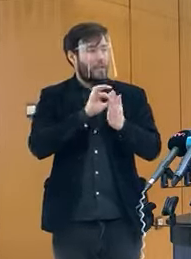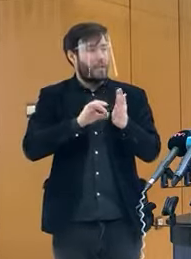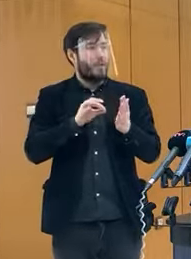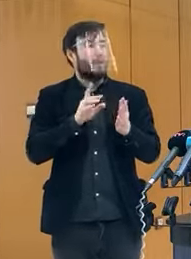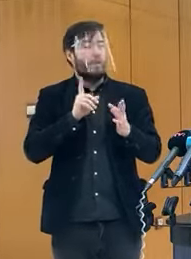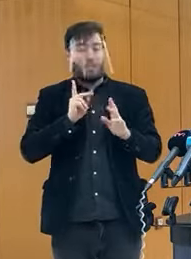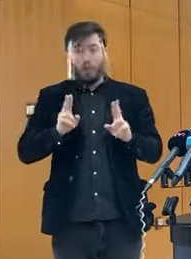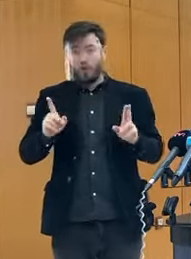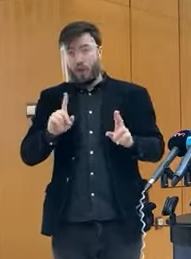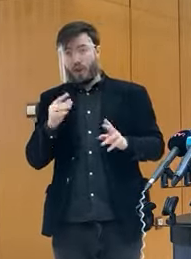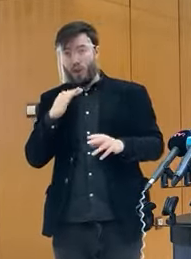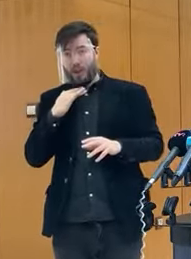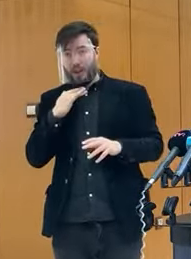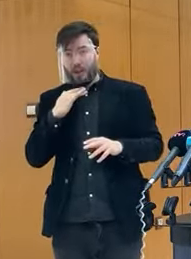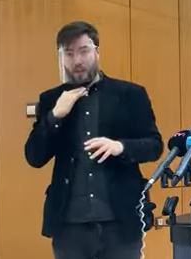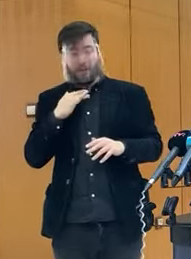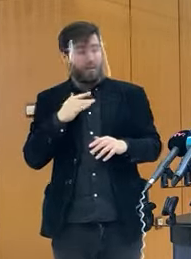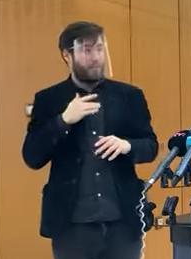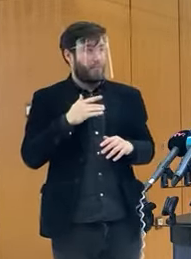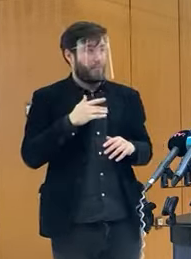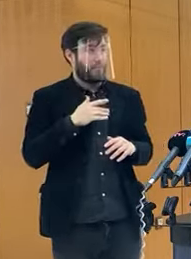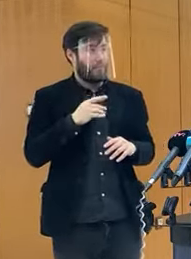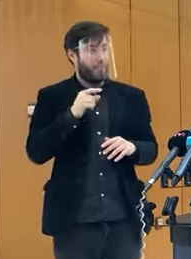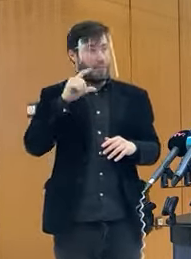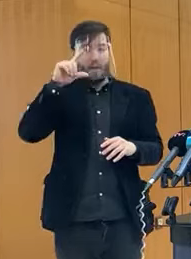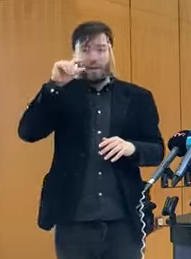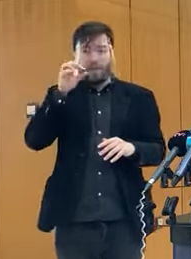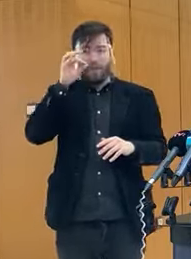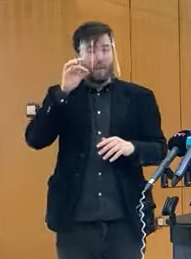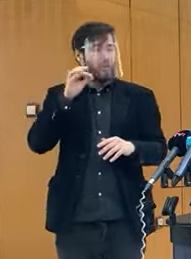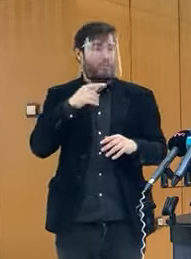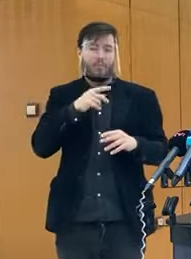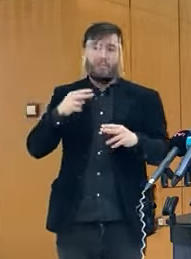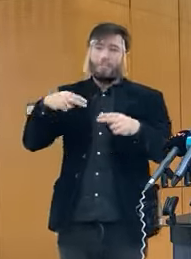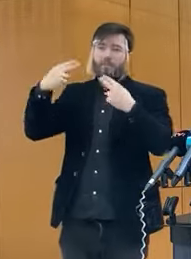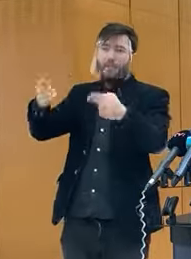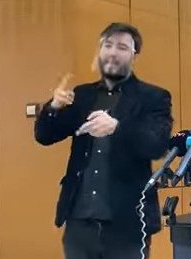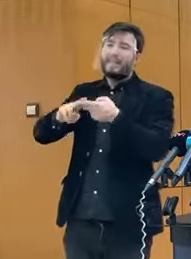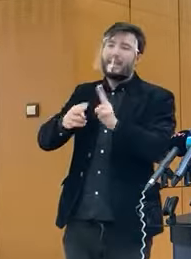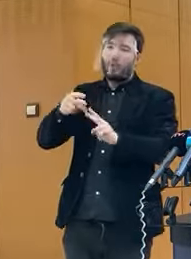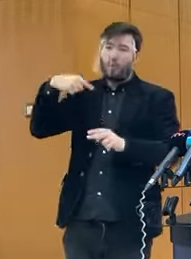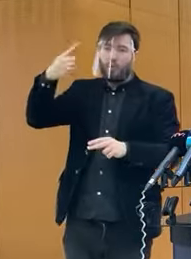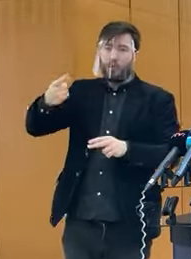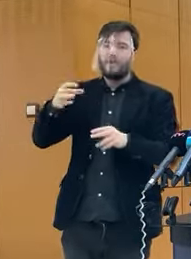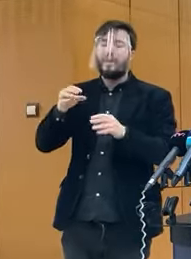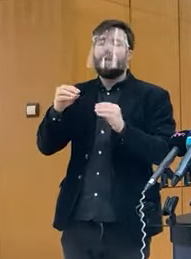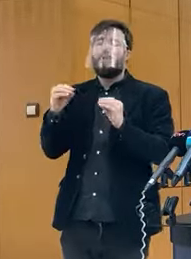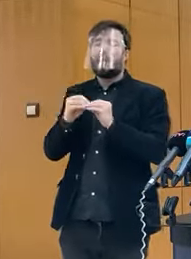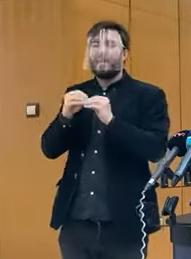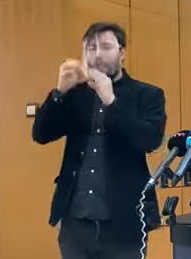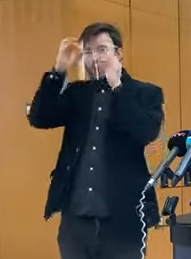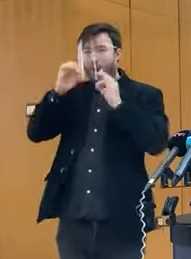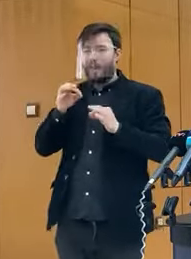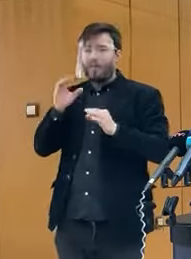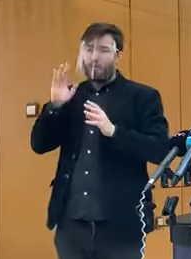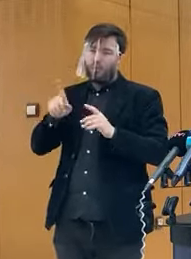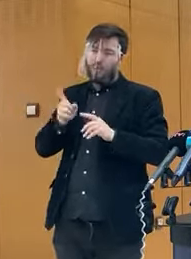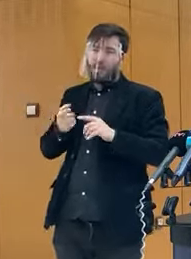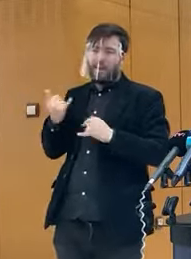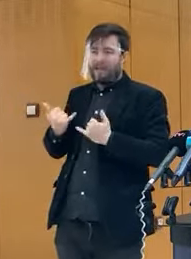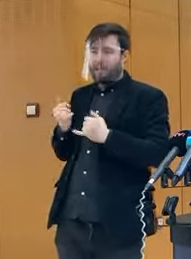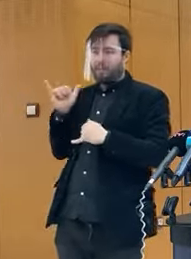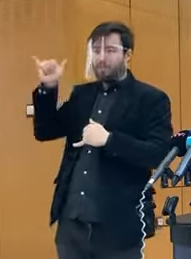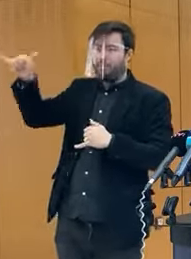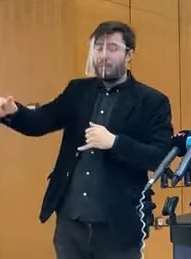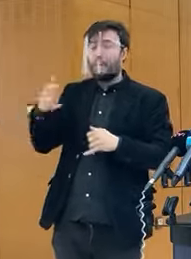Toto doriešime v budúcu stredu za prítomnosti Bráňa Grulinga. má dnes vyjazd do Košic. Dôležité stretnutia,